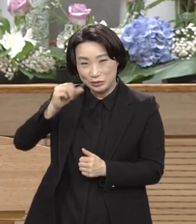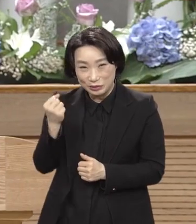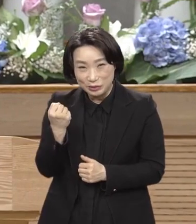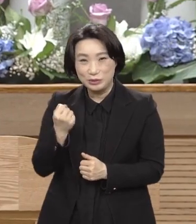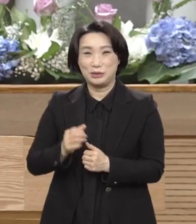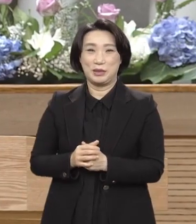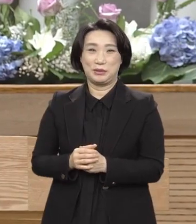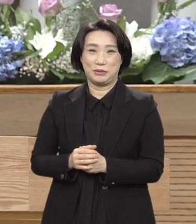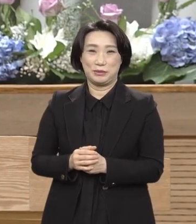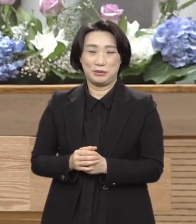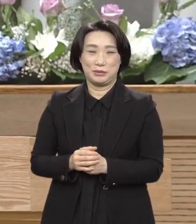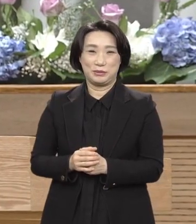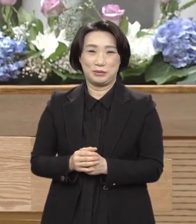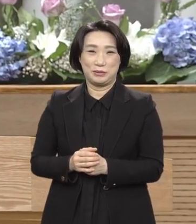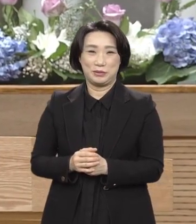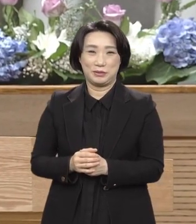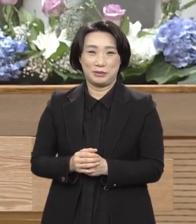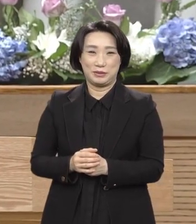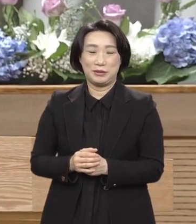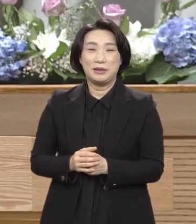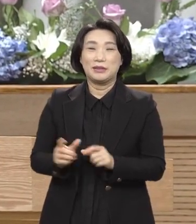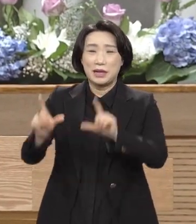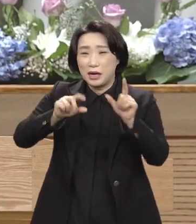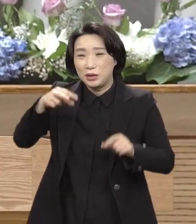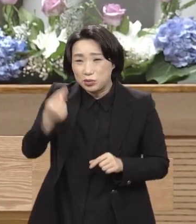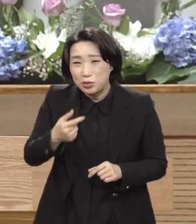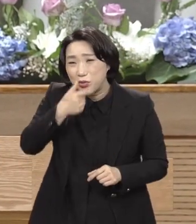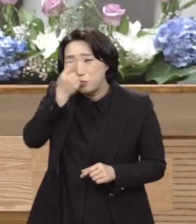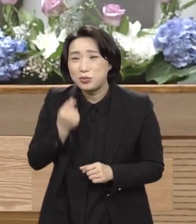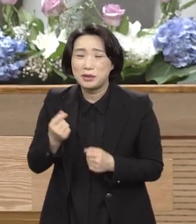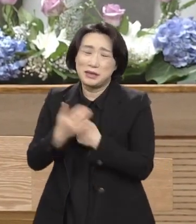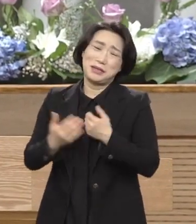살아도 모자랄 은혜를 입은 사람들